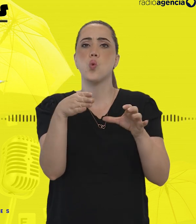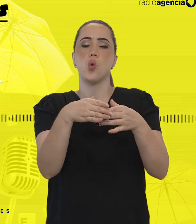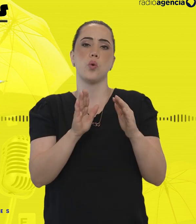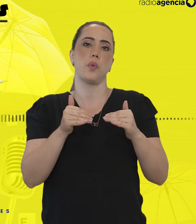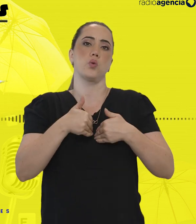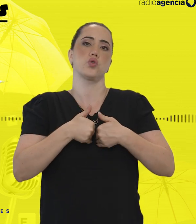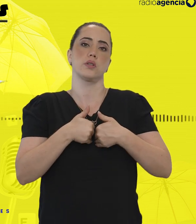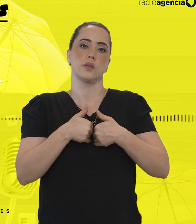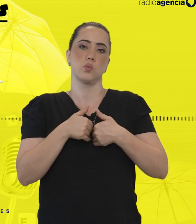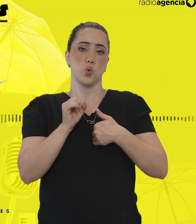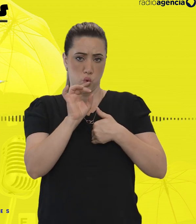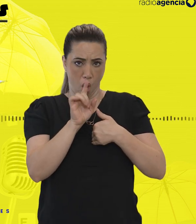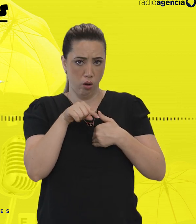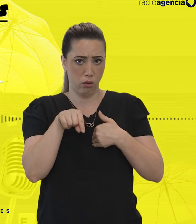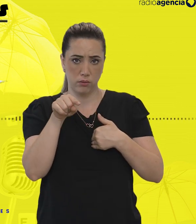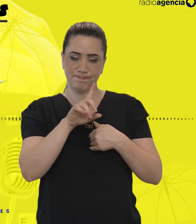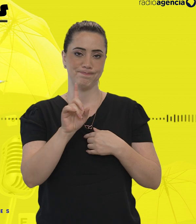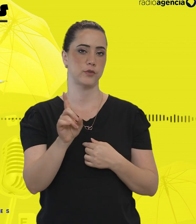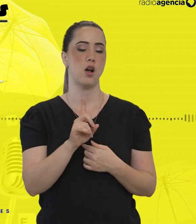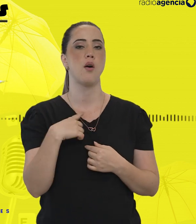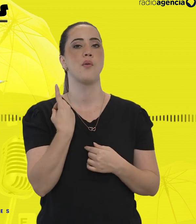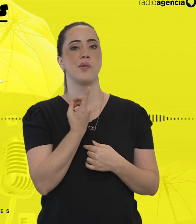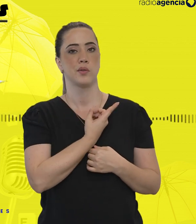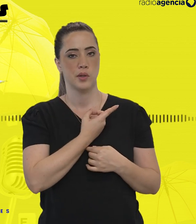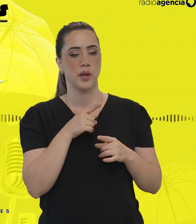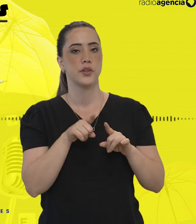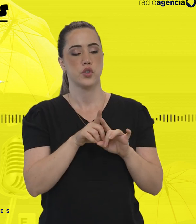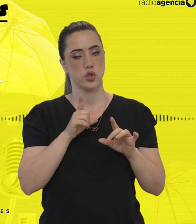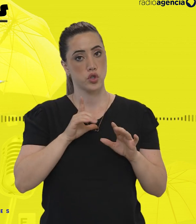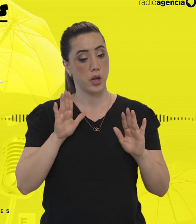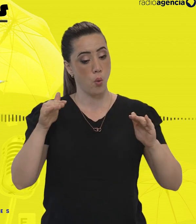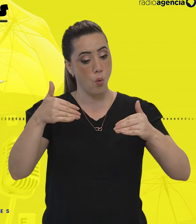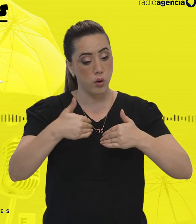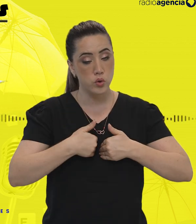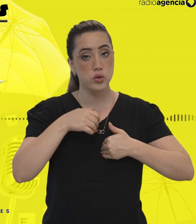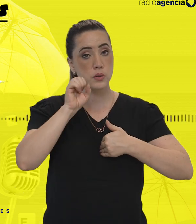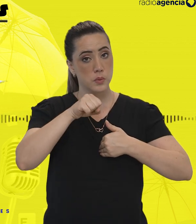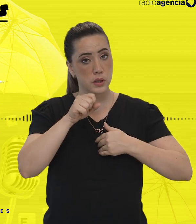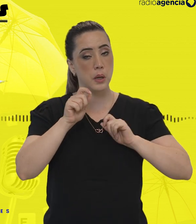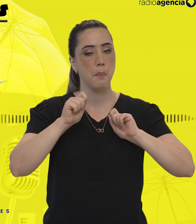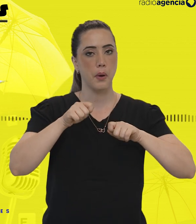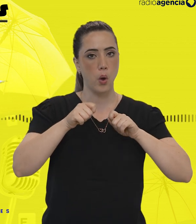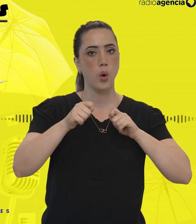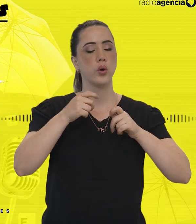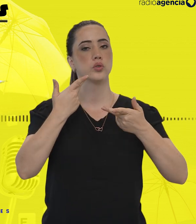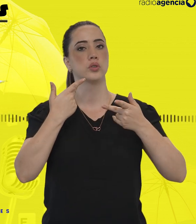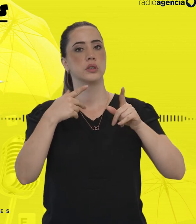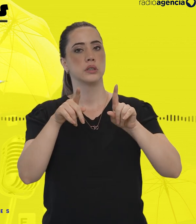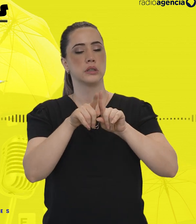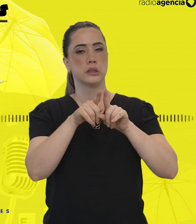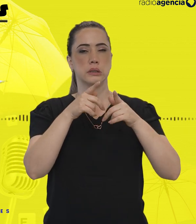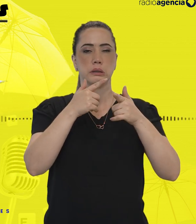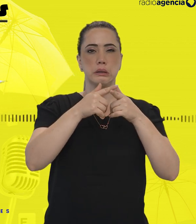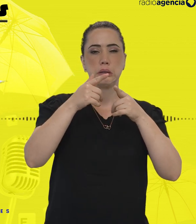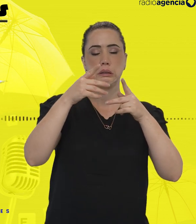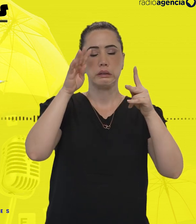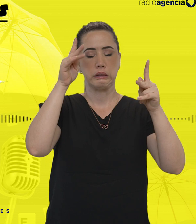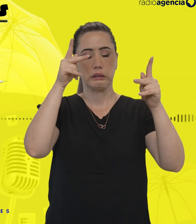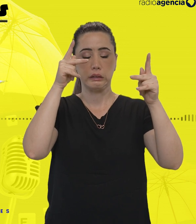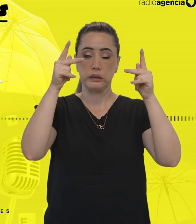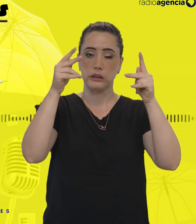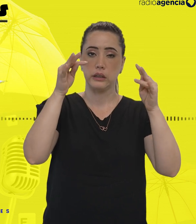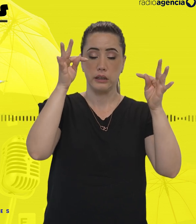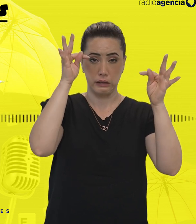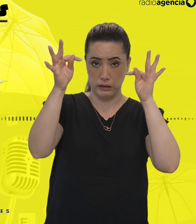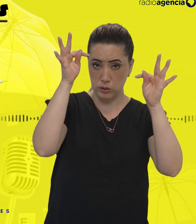Dentro desse guarda-chuva, a gente tem o espectro autista, que pode estar em transtorno ou não. Você tem o déficit de atenção